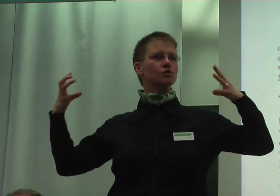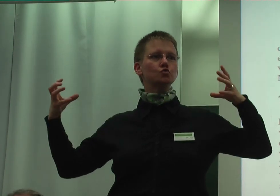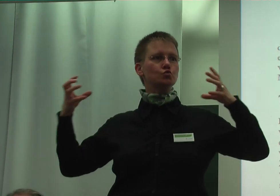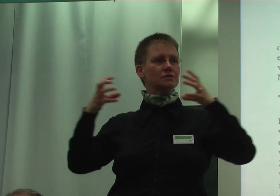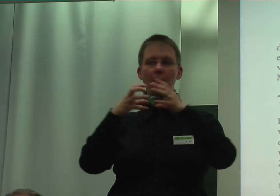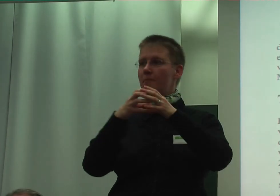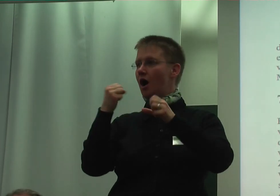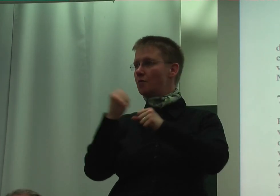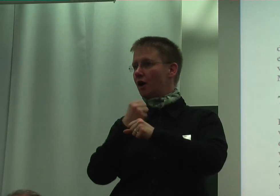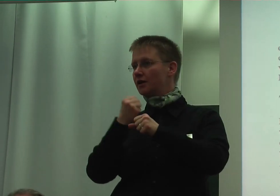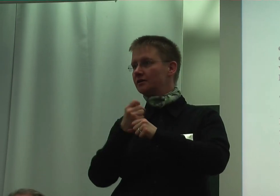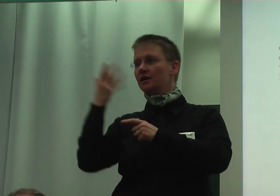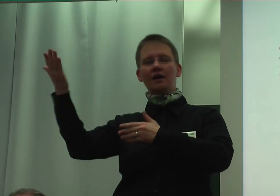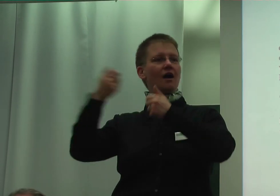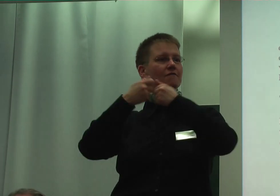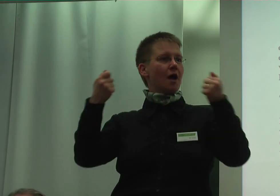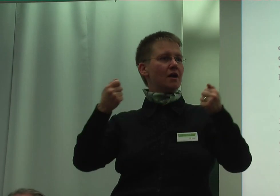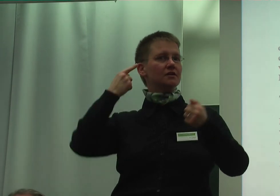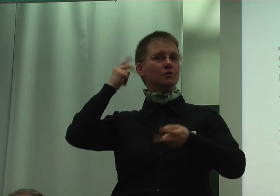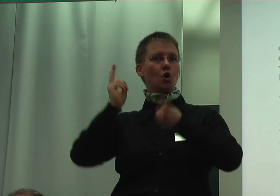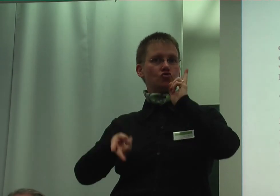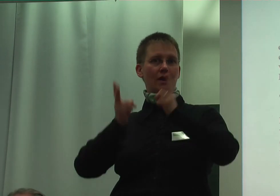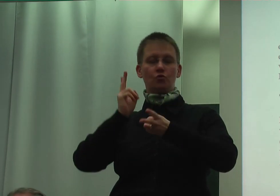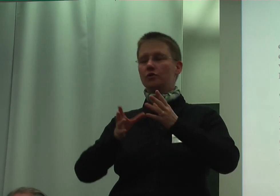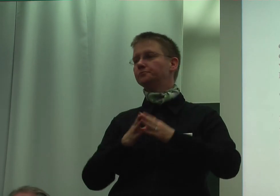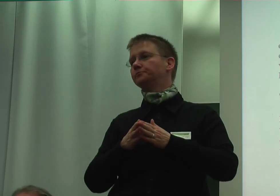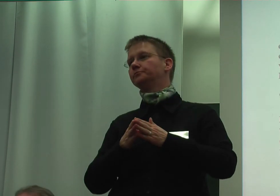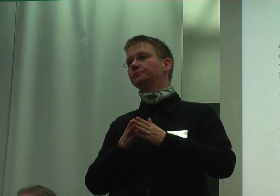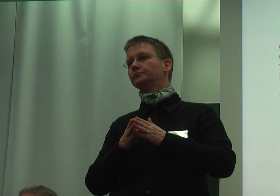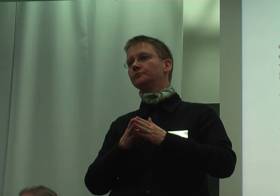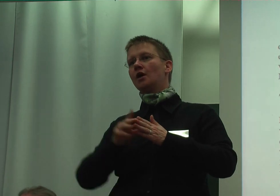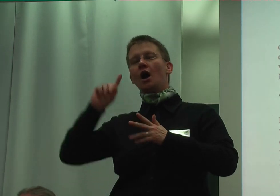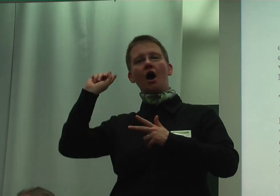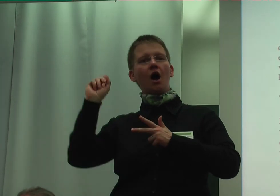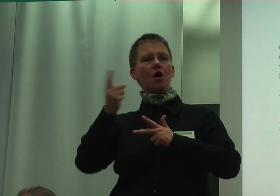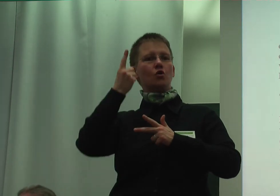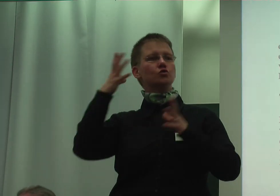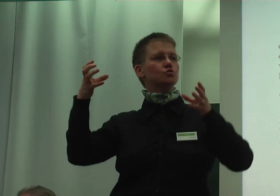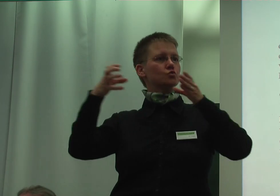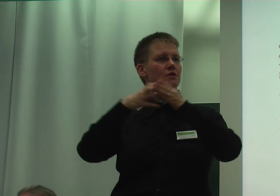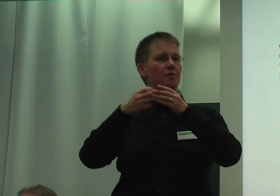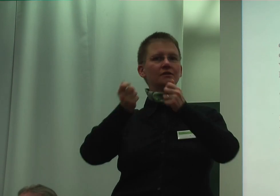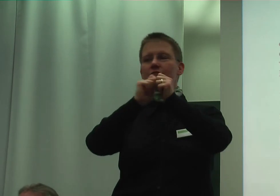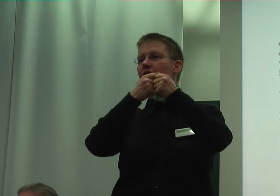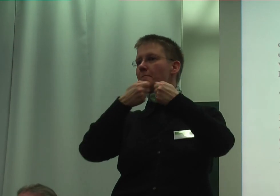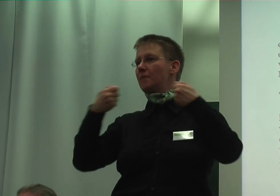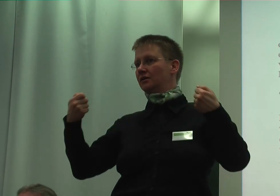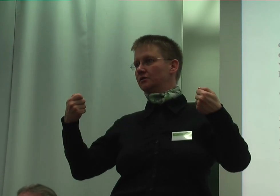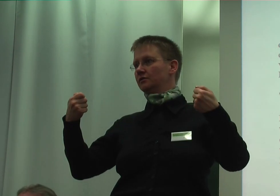der Befälle von Menschen mit Hörschädigung, aber auch mit der Zusammenarbeit der Befälle von Menschen